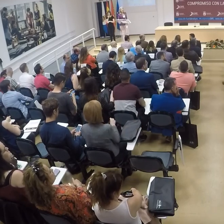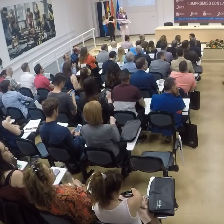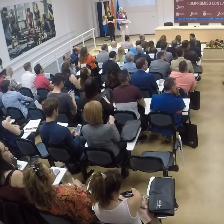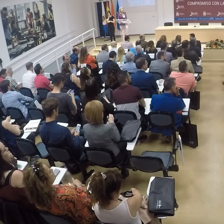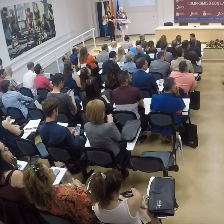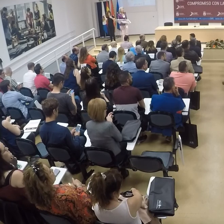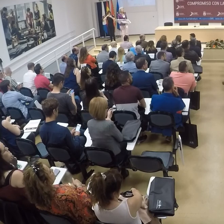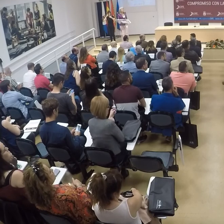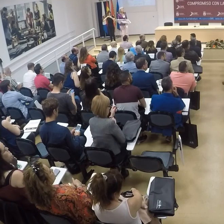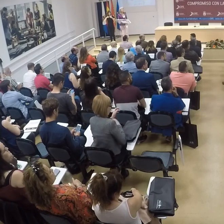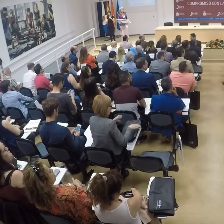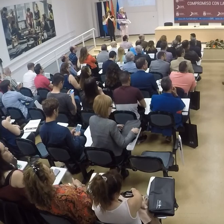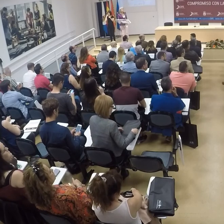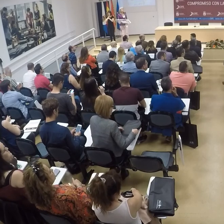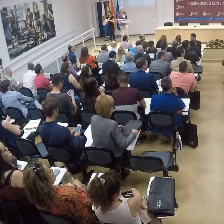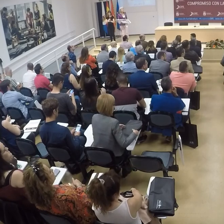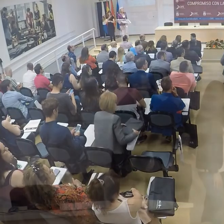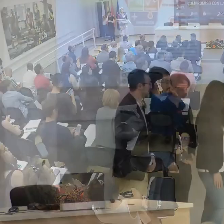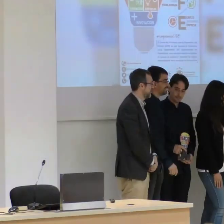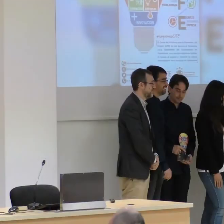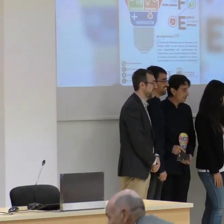certamen con unos trabajos espléndidos.